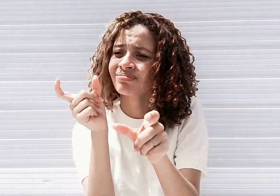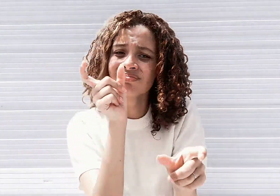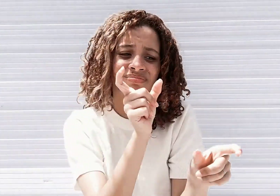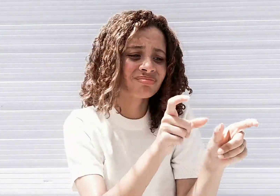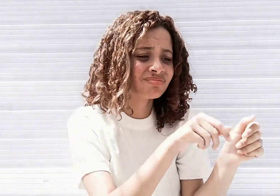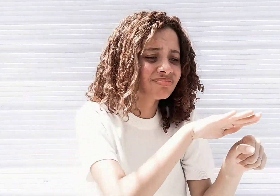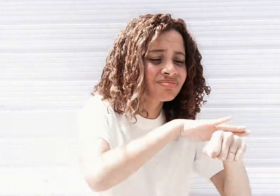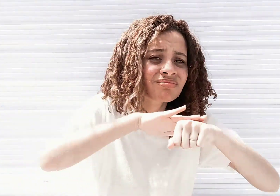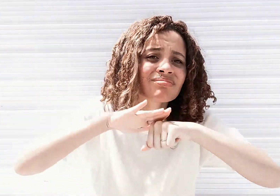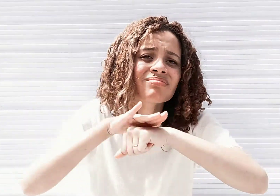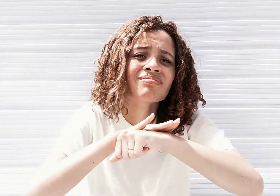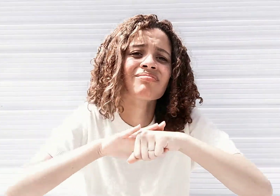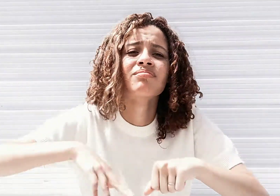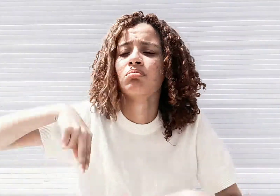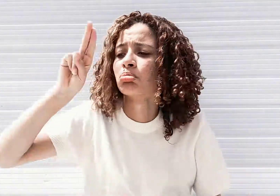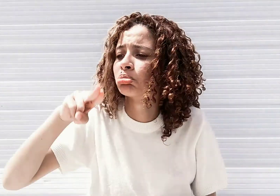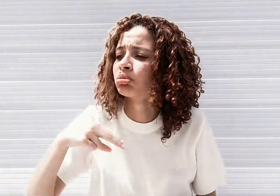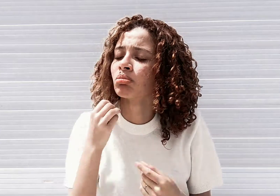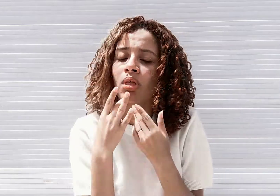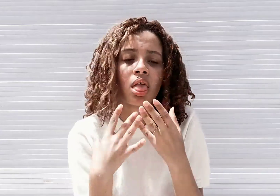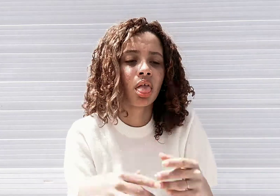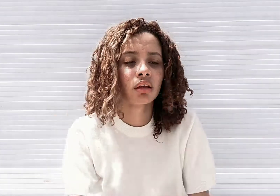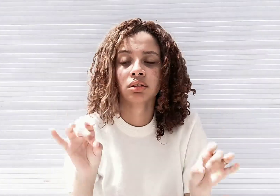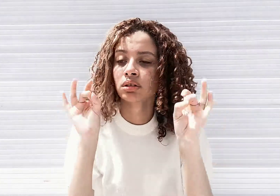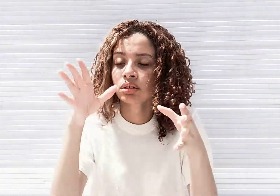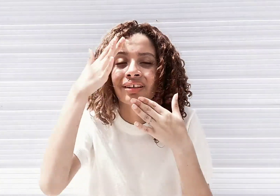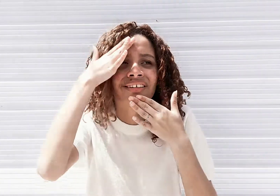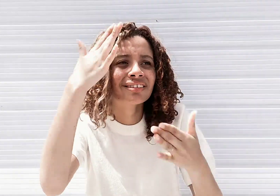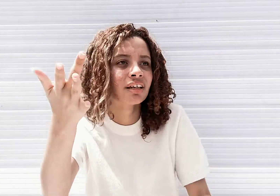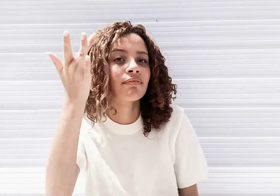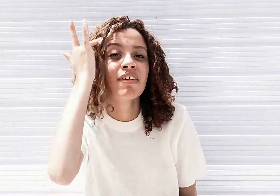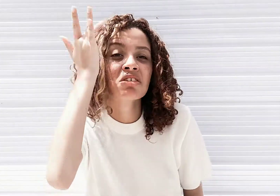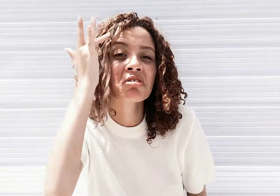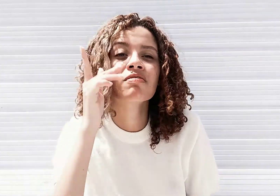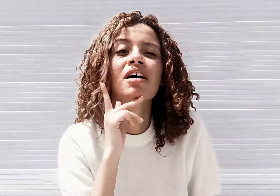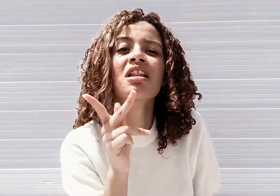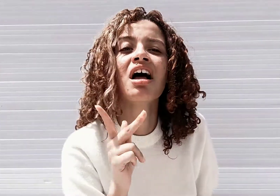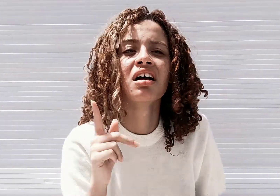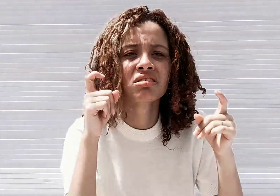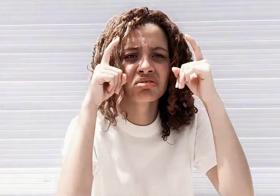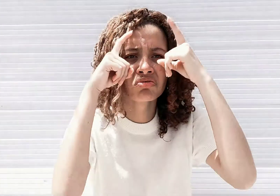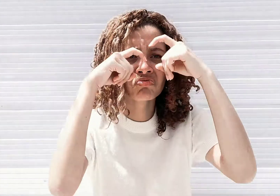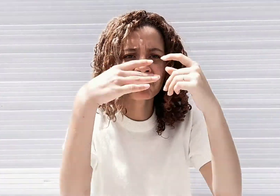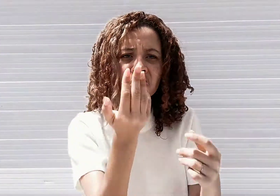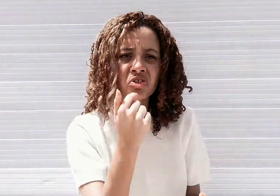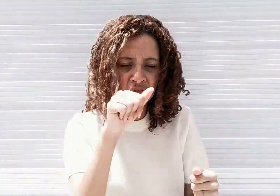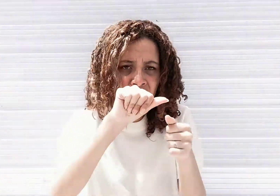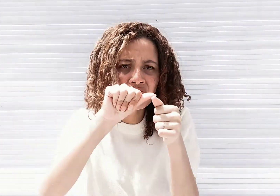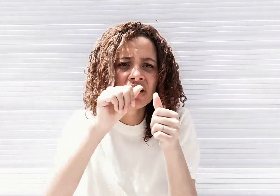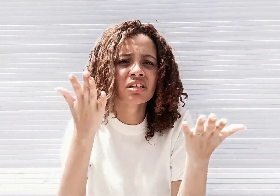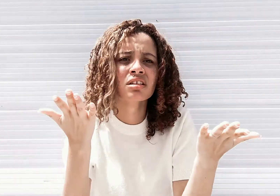Nunca reclamar, só agradecer, fácil de falar, difícil fazer